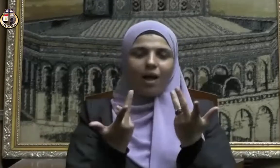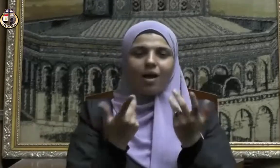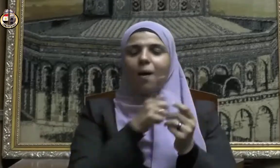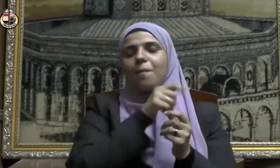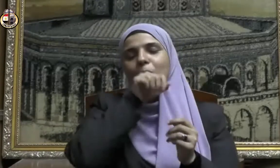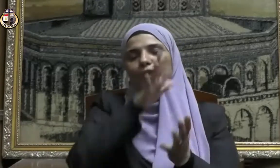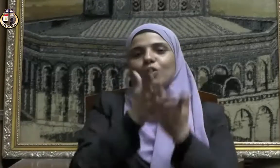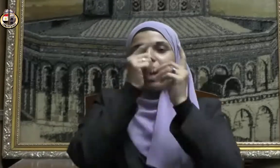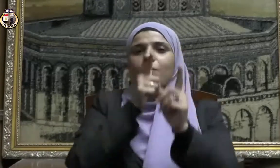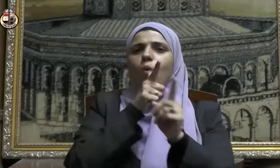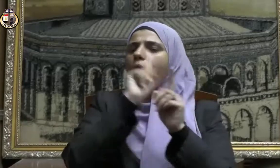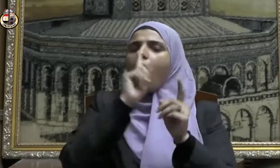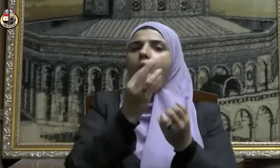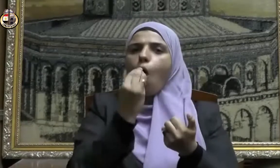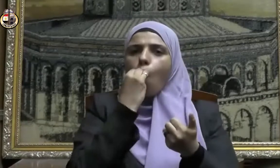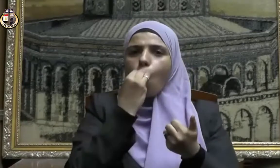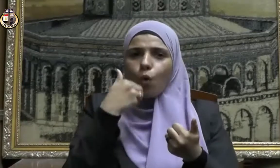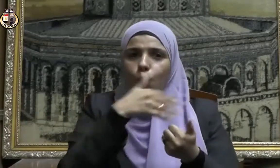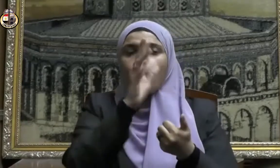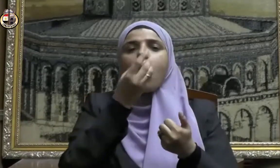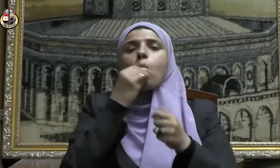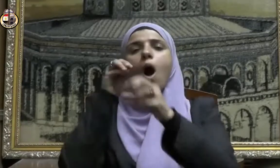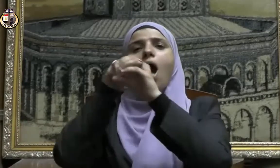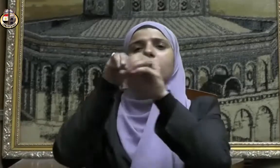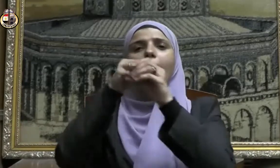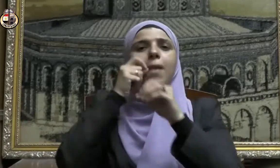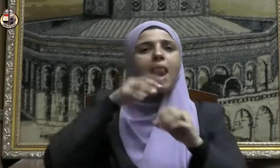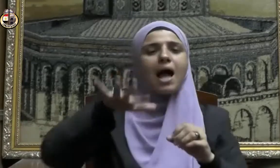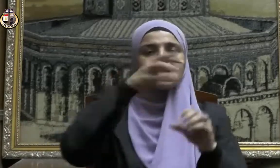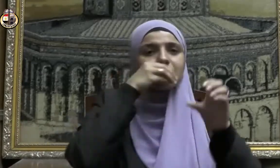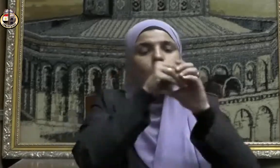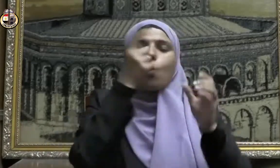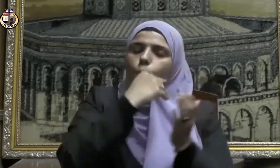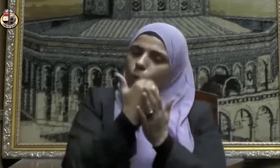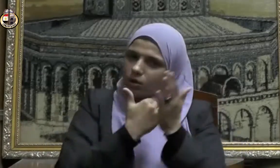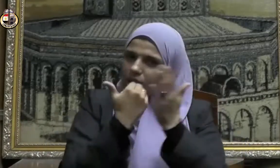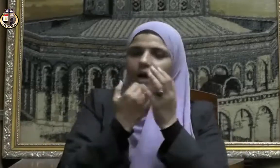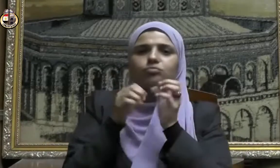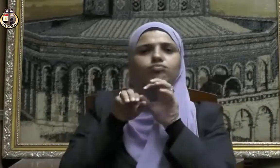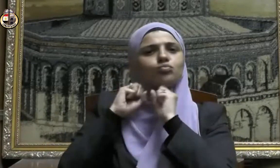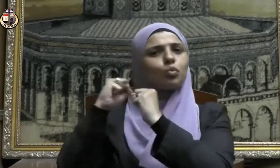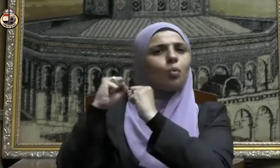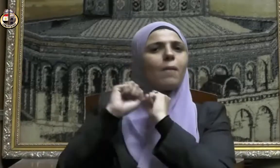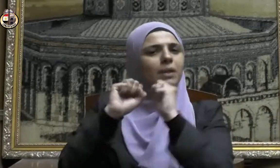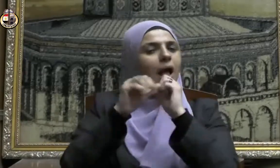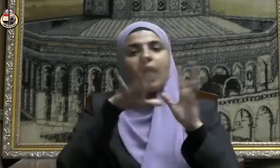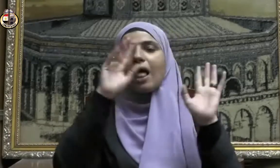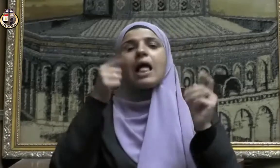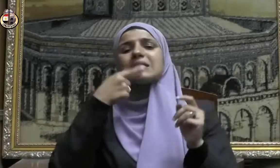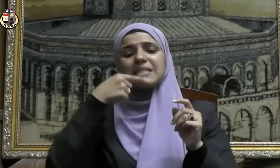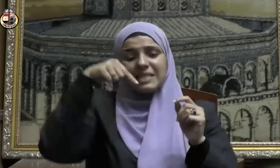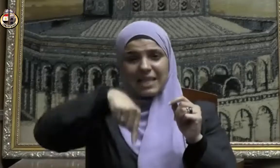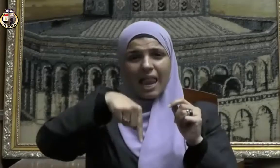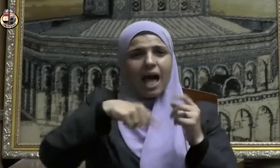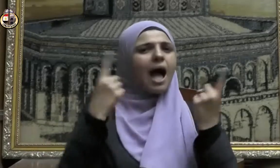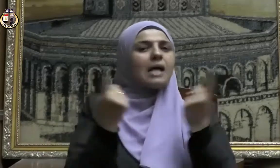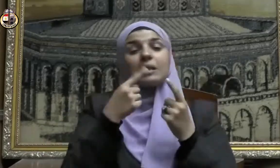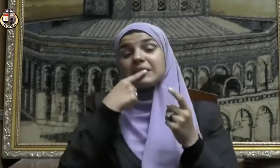قال كلوا وأطعموا واتدخروا فإن ذاك العام كان